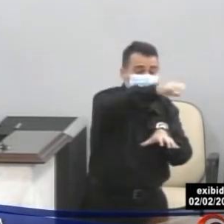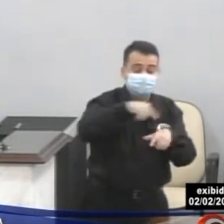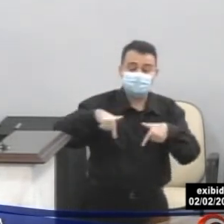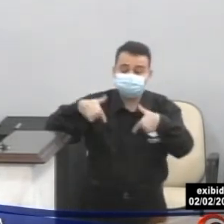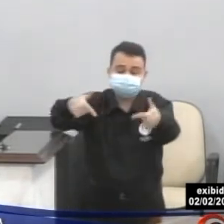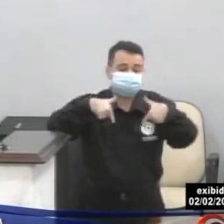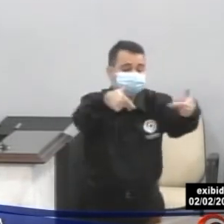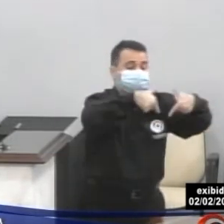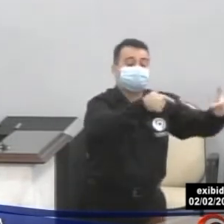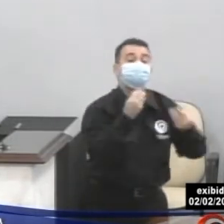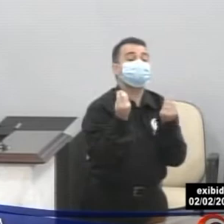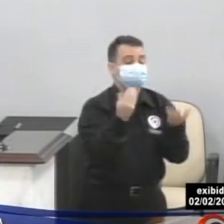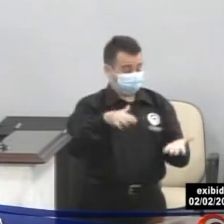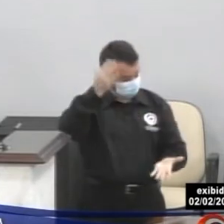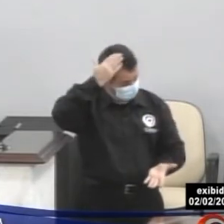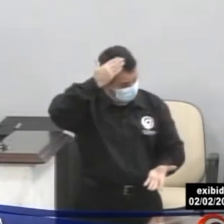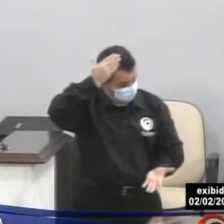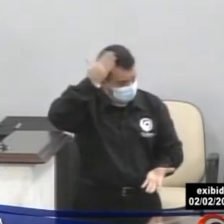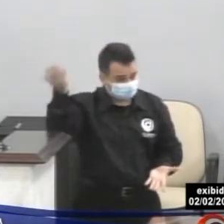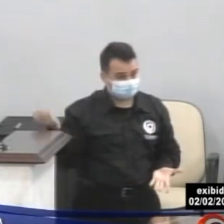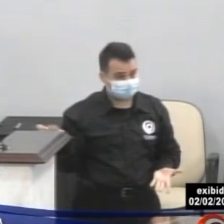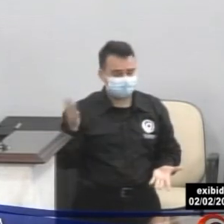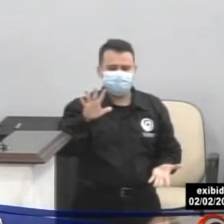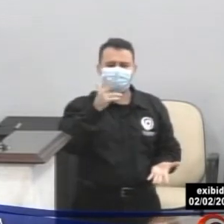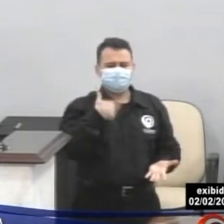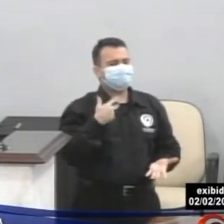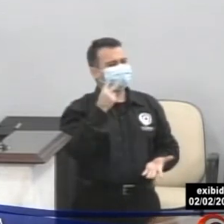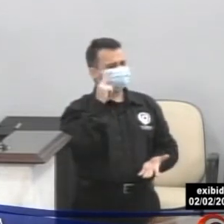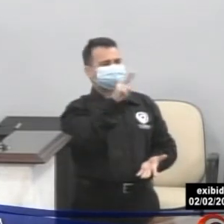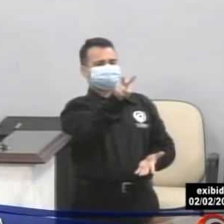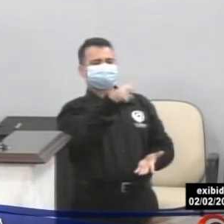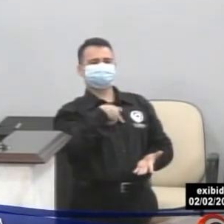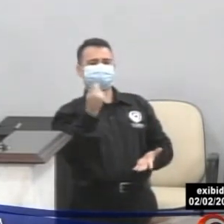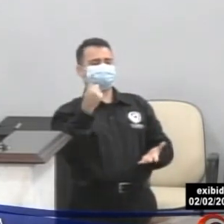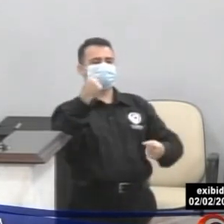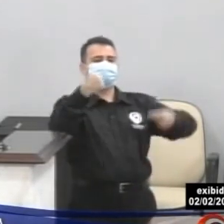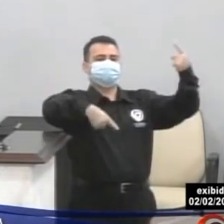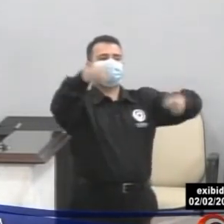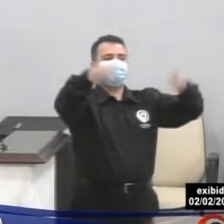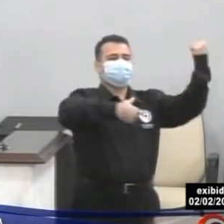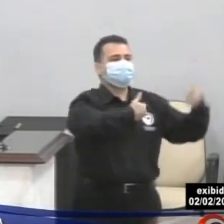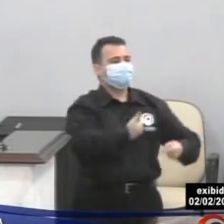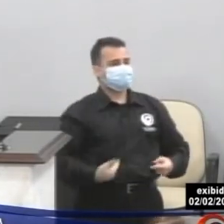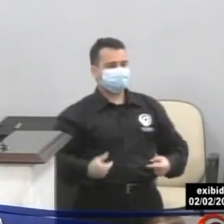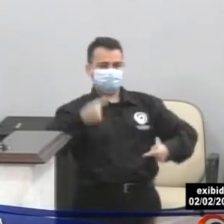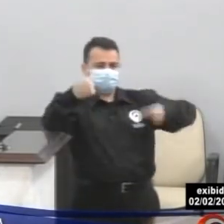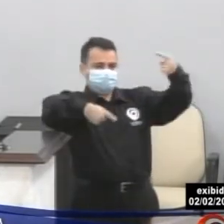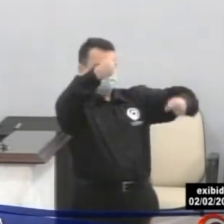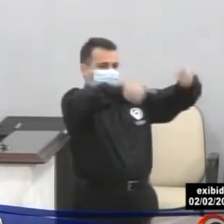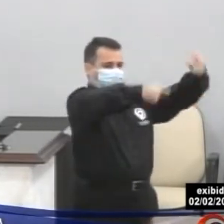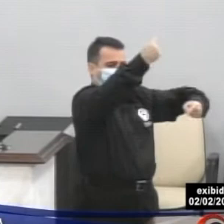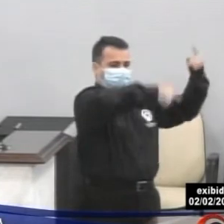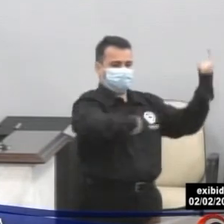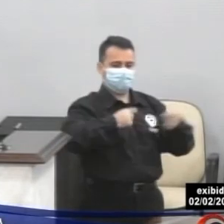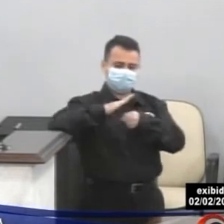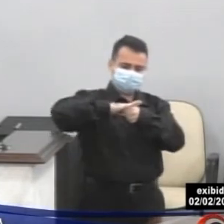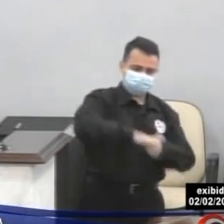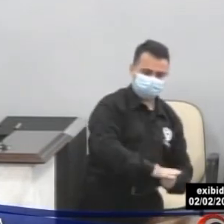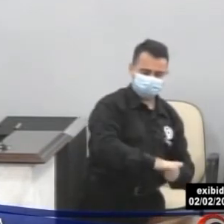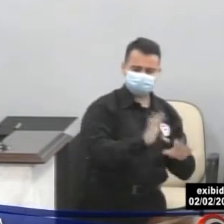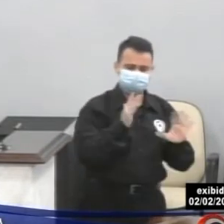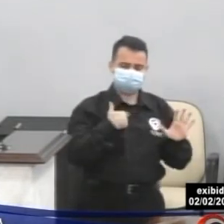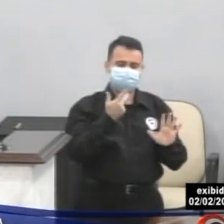Mas parece que no meio de toda essa disputa política que existe por aí, para não ser específico demais,